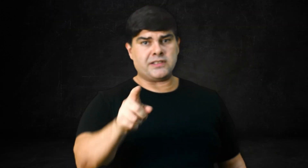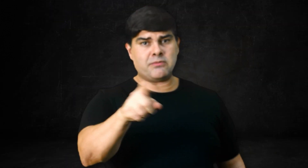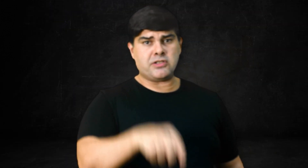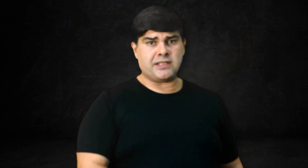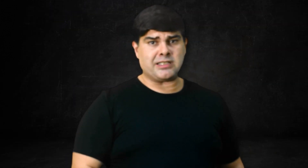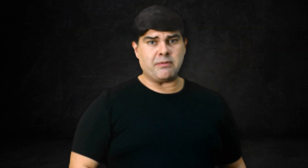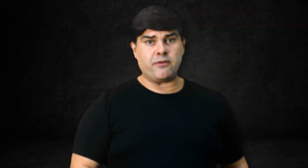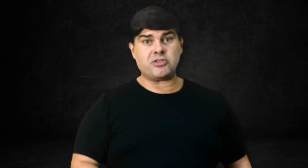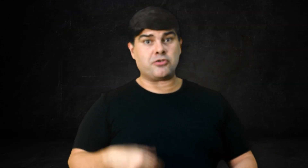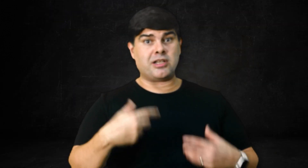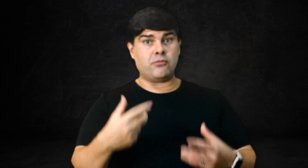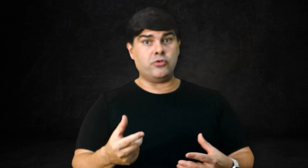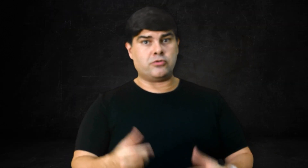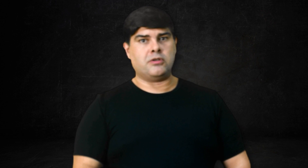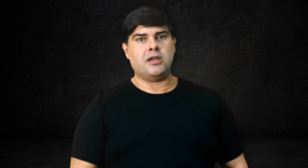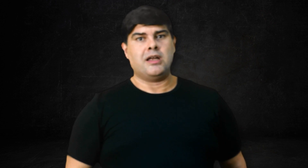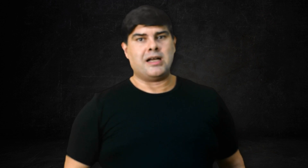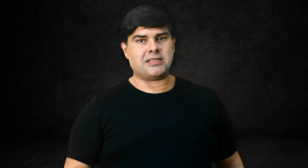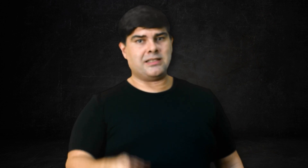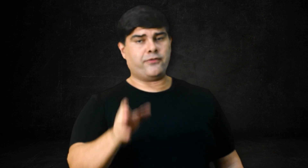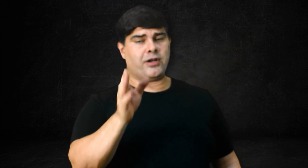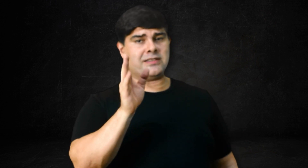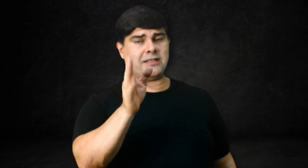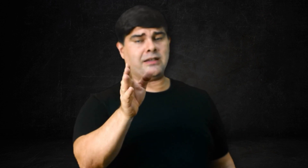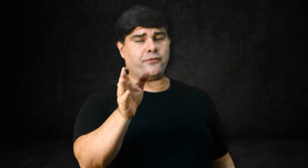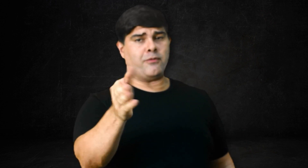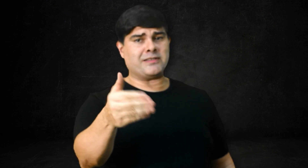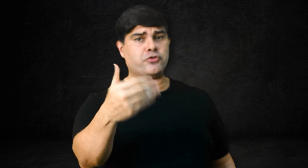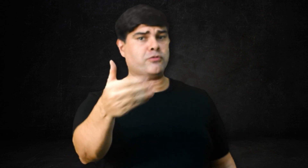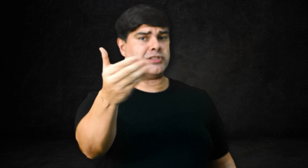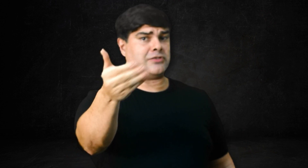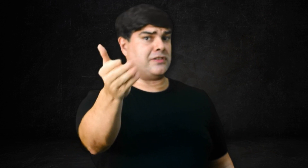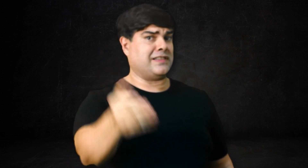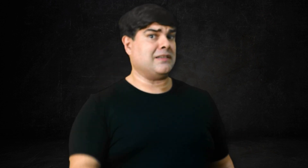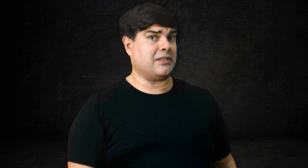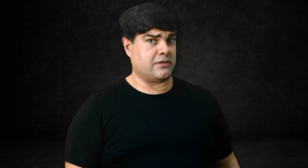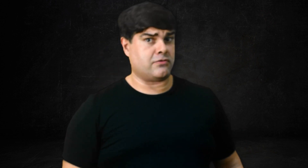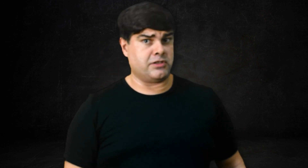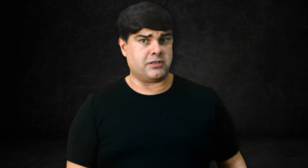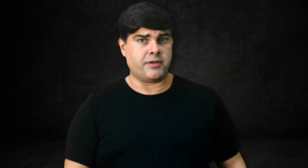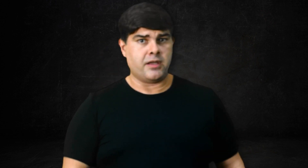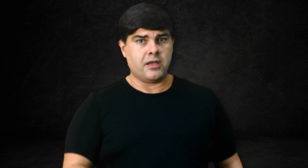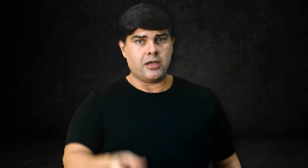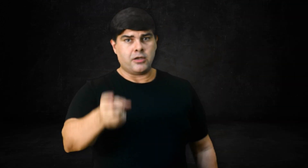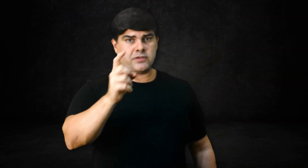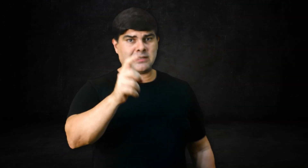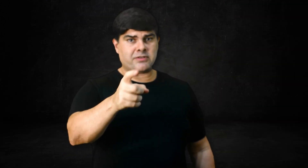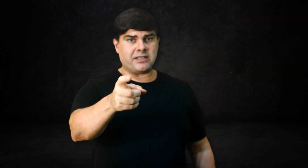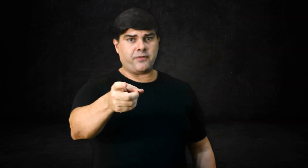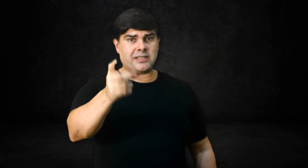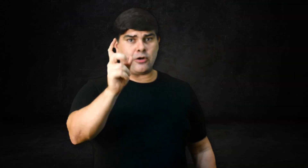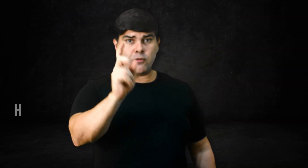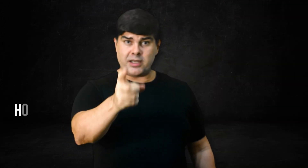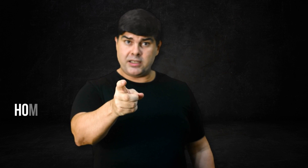exames de sangue também vão te ajudar muito a trazer a informação de como está a sua sensibilidade à insulina. Os exames que você deve fazer é a romair,